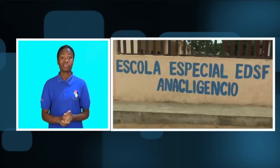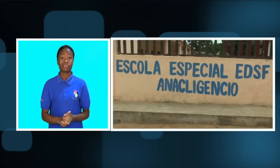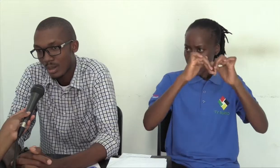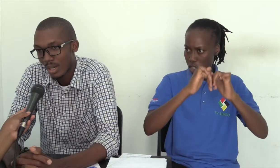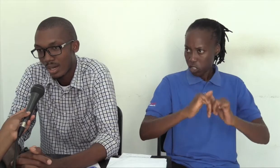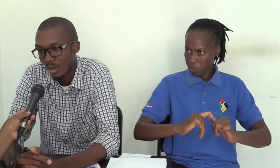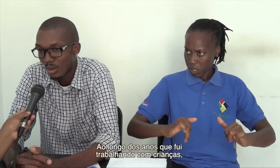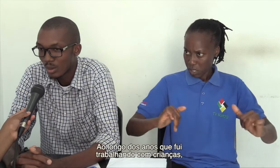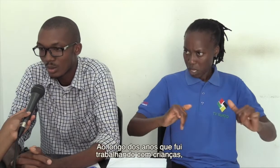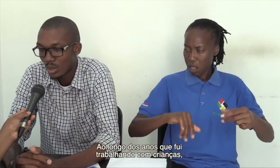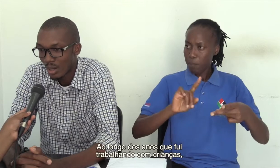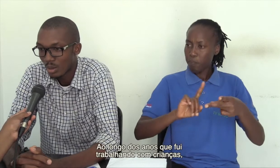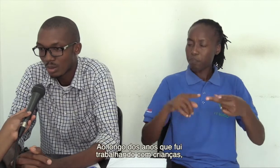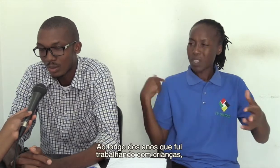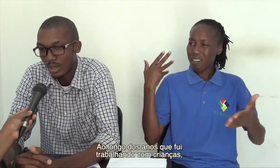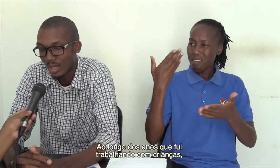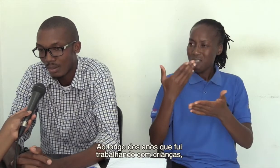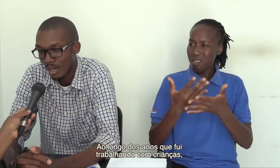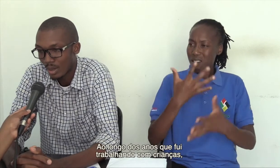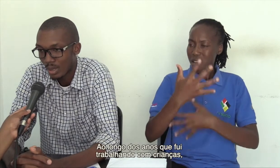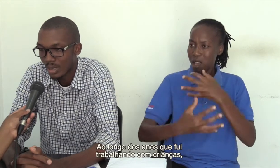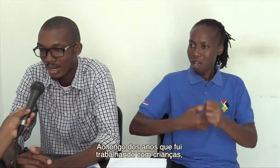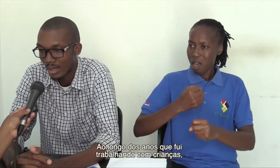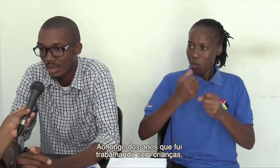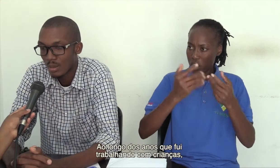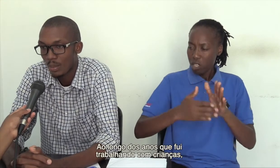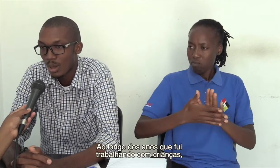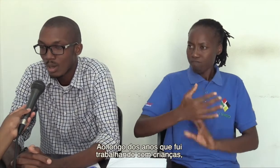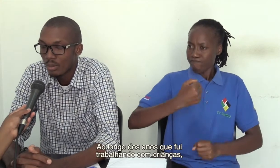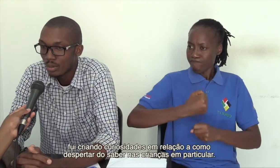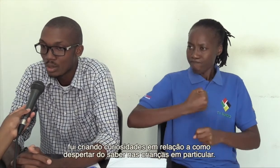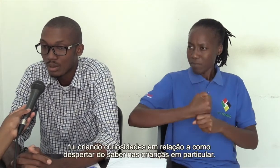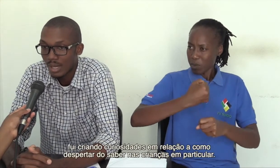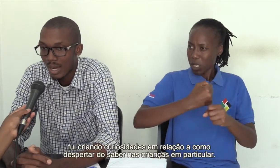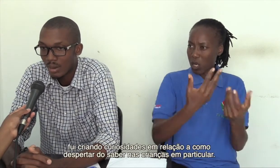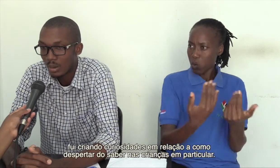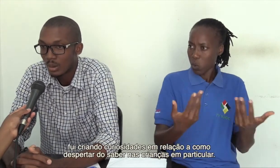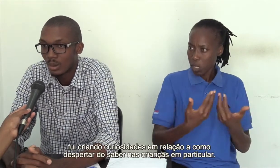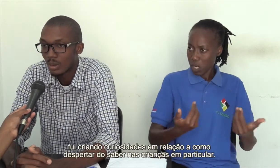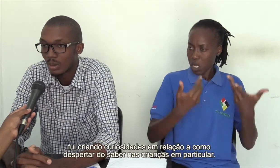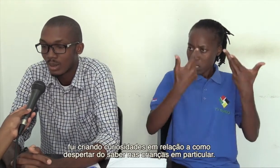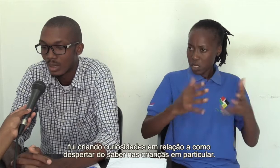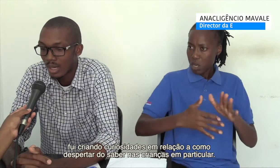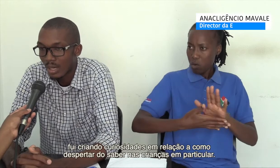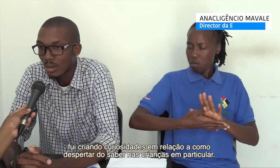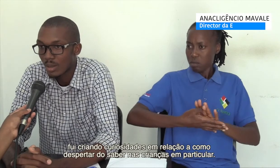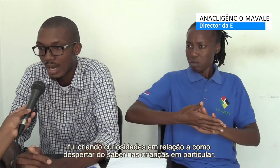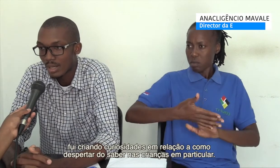Ao longo dos anos que fui trabalhando com as crianças, fui despertando cada curiosidade